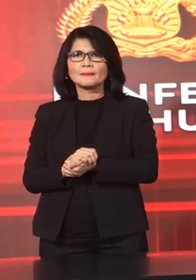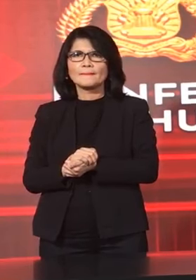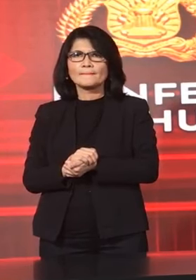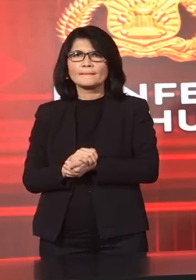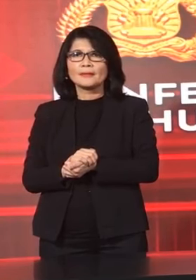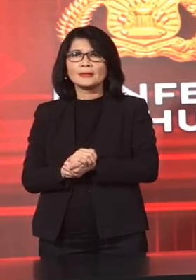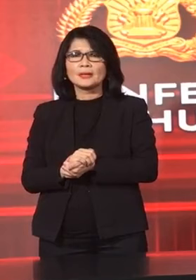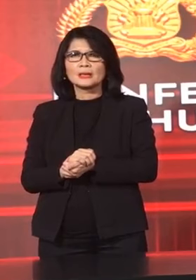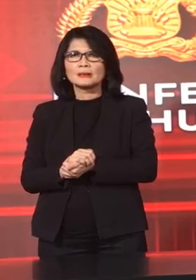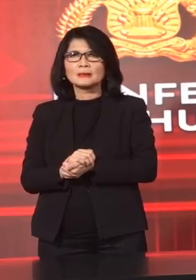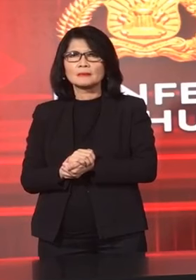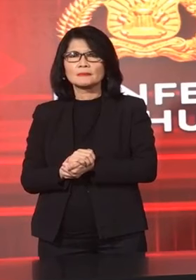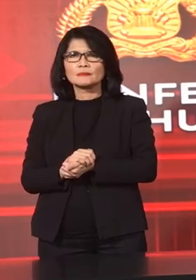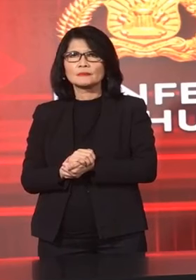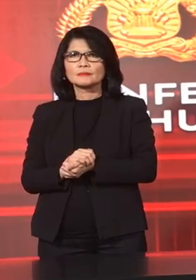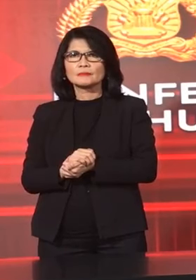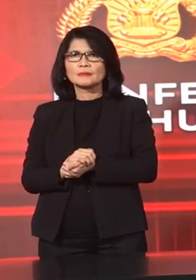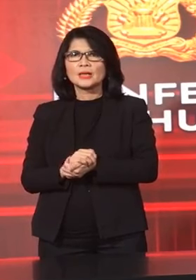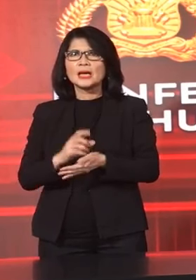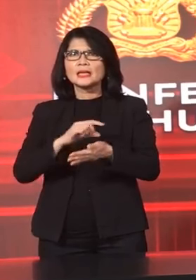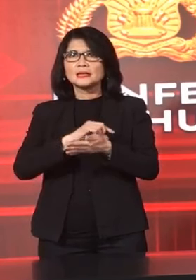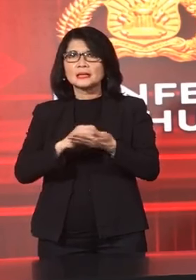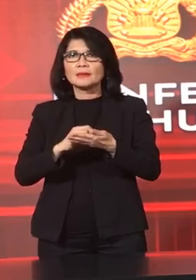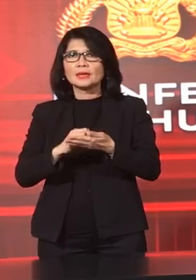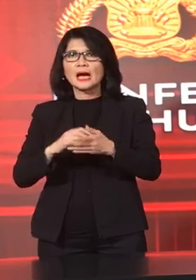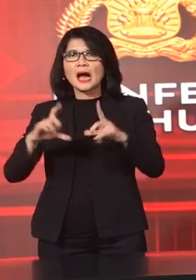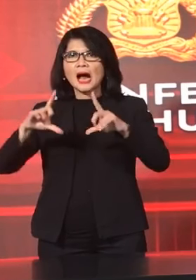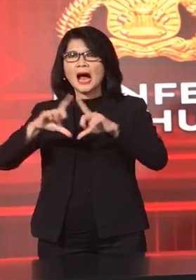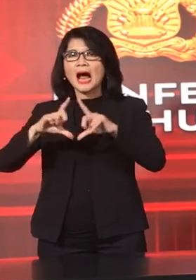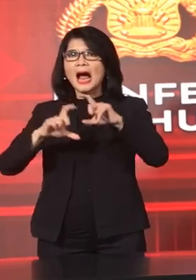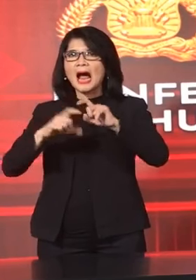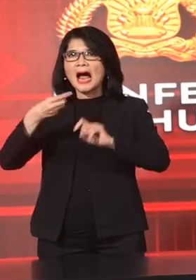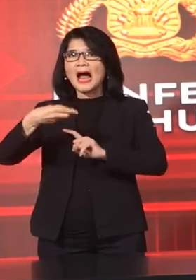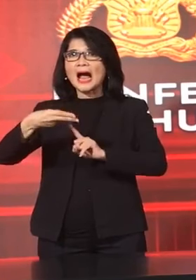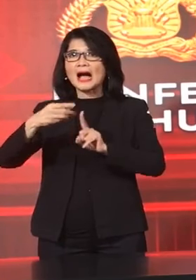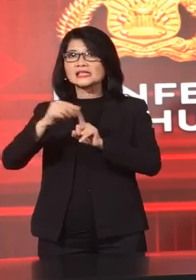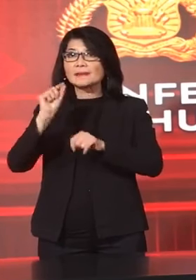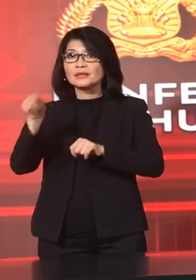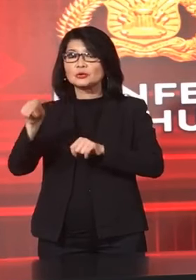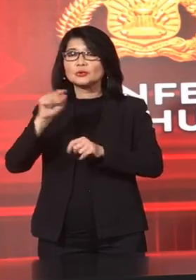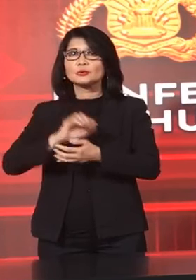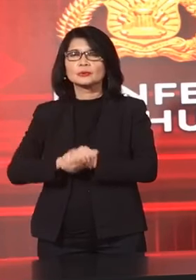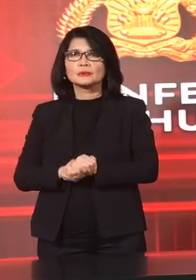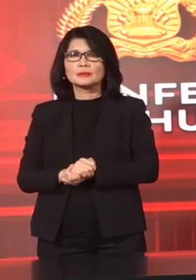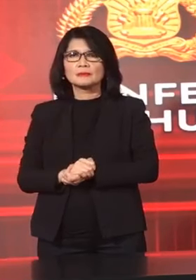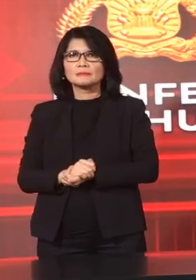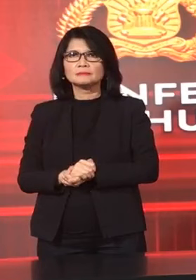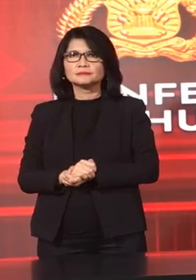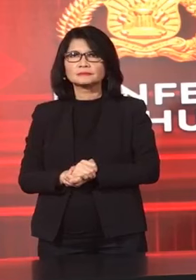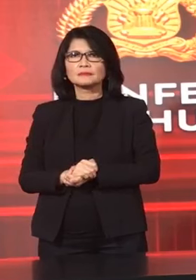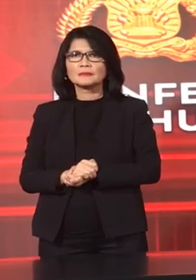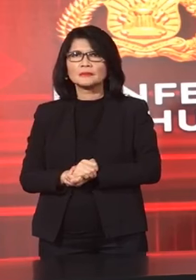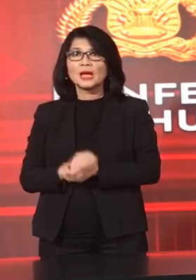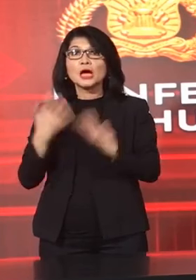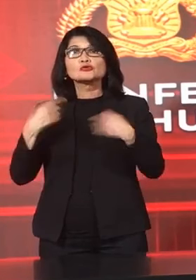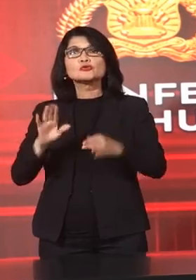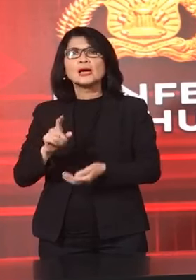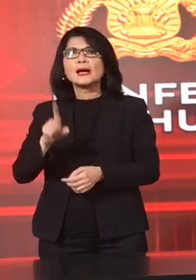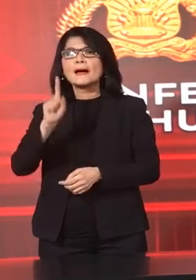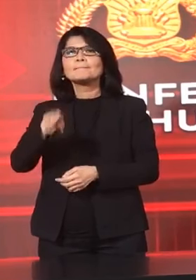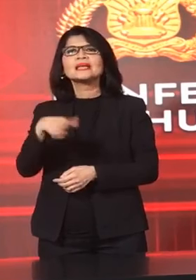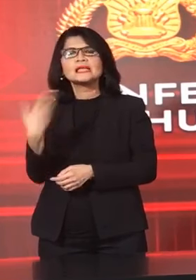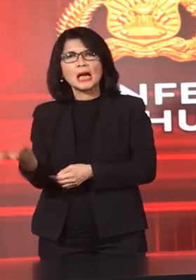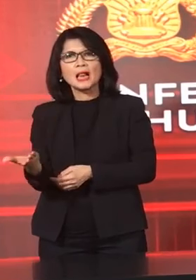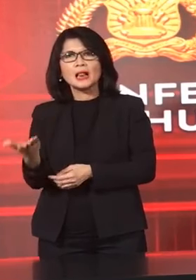Saudara Abu Ahmad Atau Asep Ahmad Setiawan Telah Meninggal Dunia